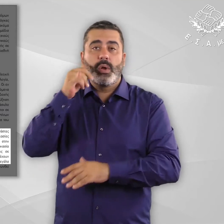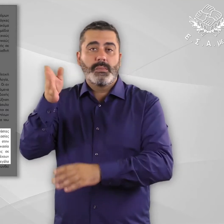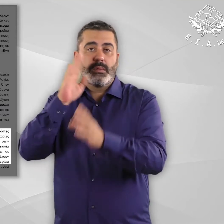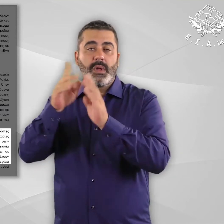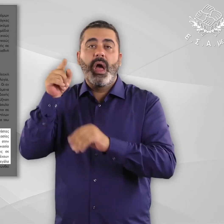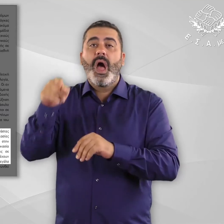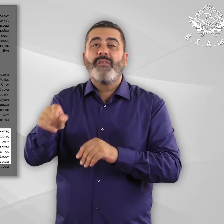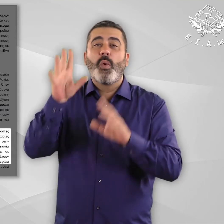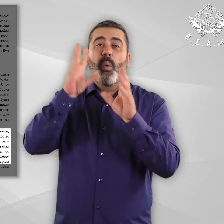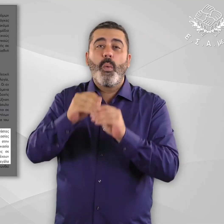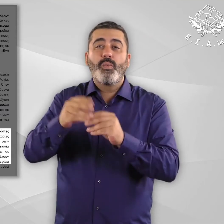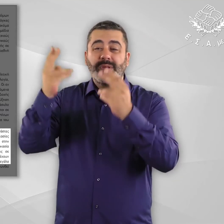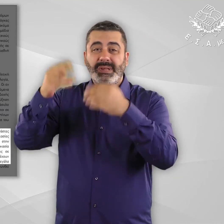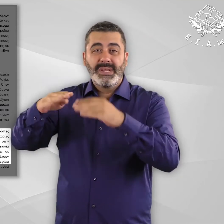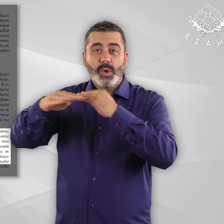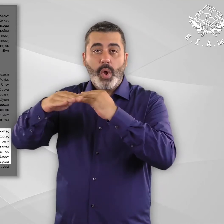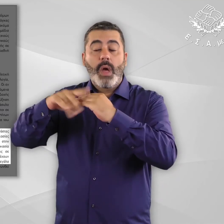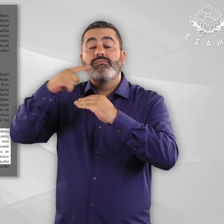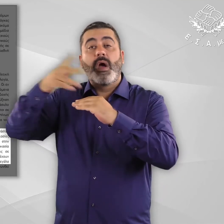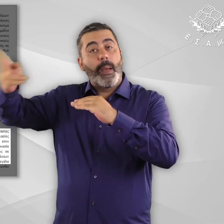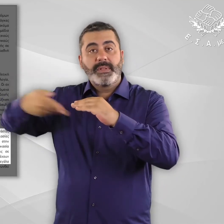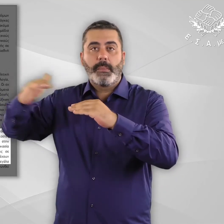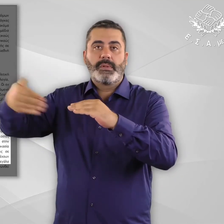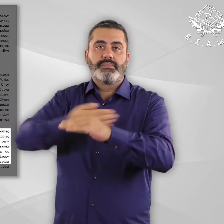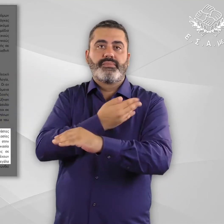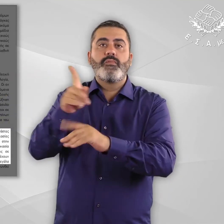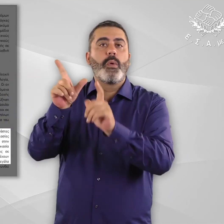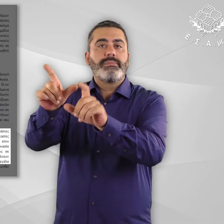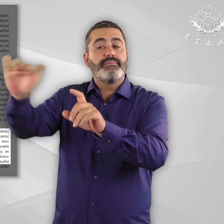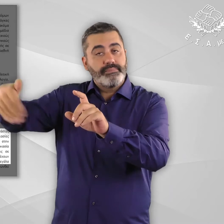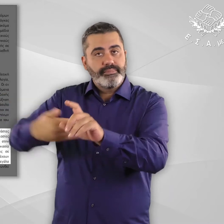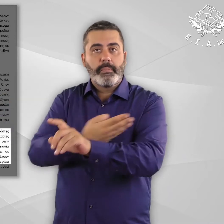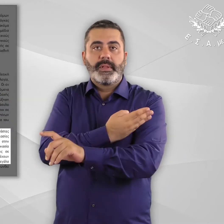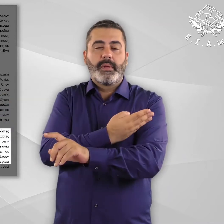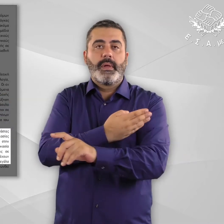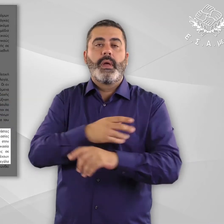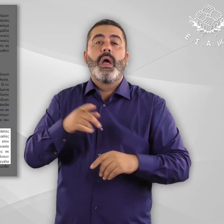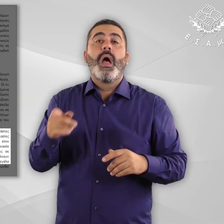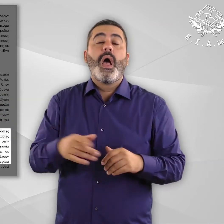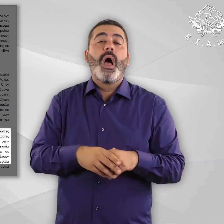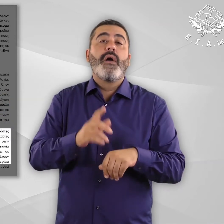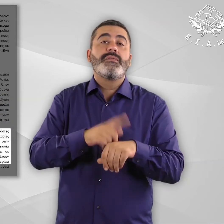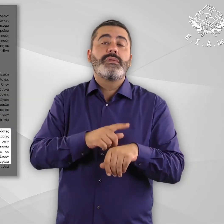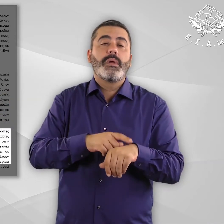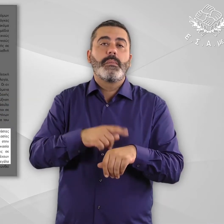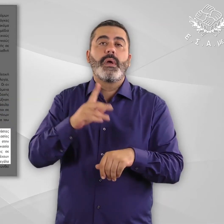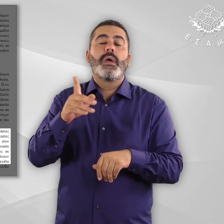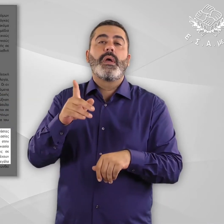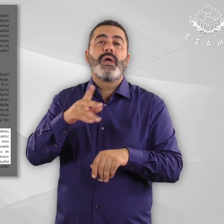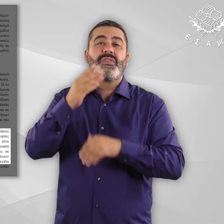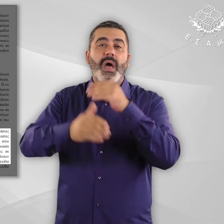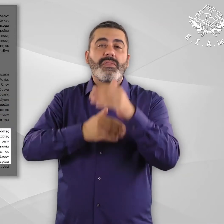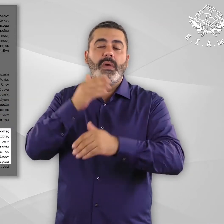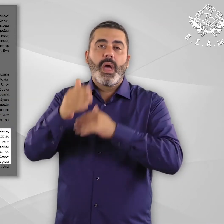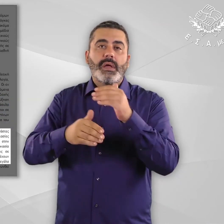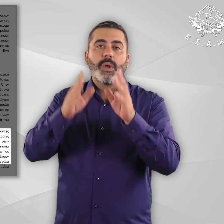εξαιρούνται από τις διαδικασίες των συνόρων και τους επιτρέπεται να μετακινηθούν στην υπηρετική χώρα, οι αδυναμίες που διαπιστώνονται στη